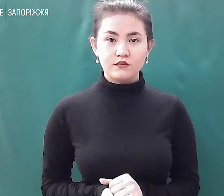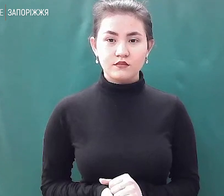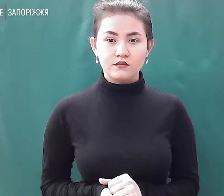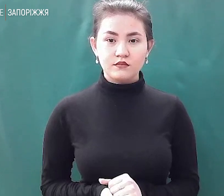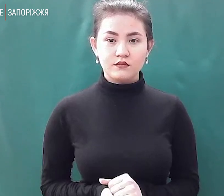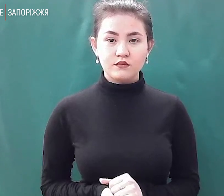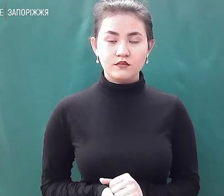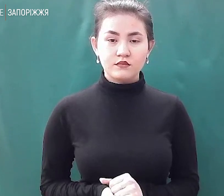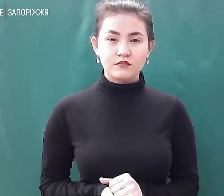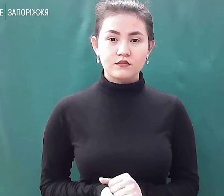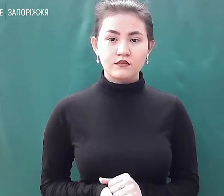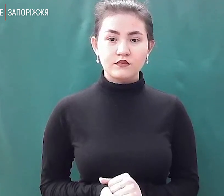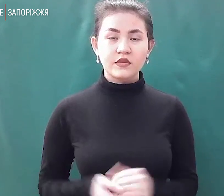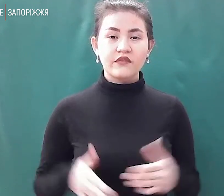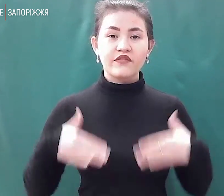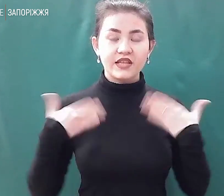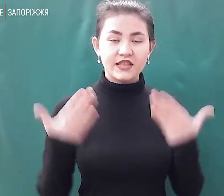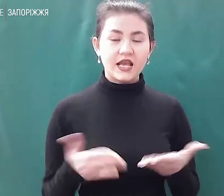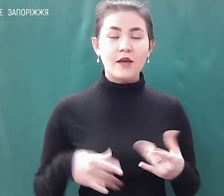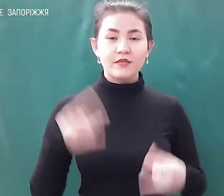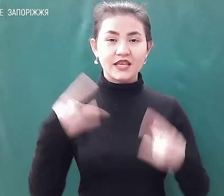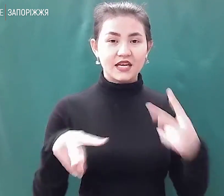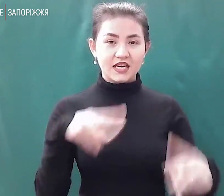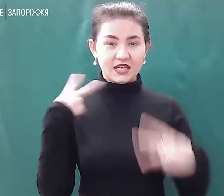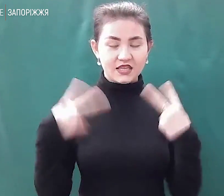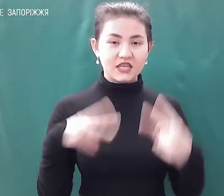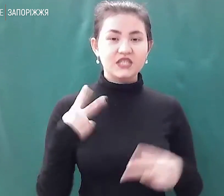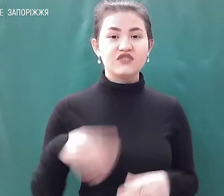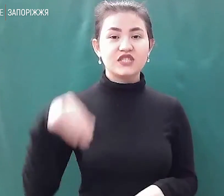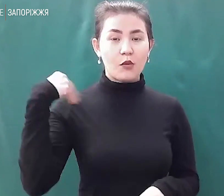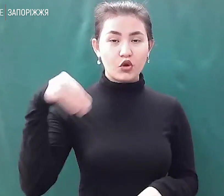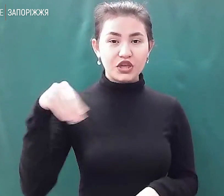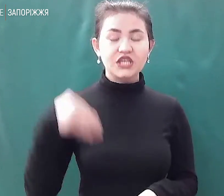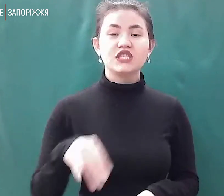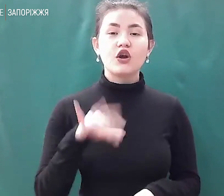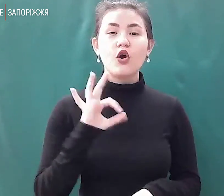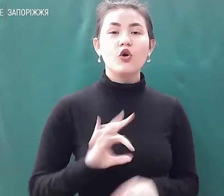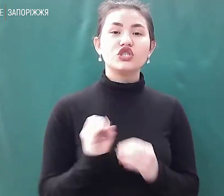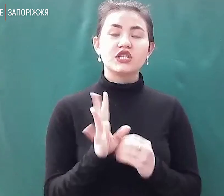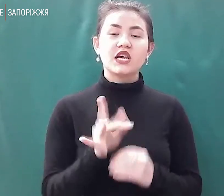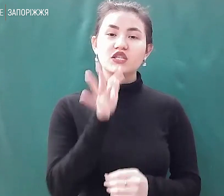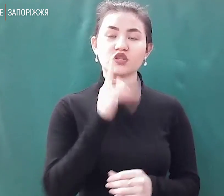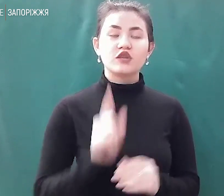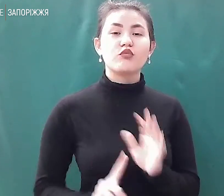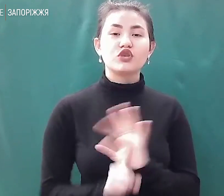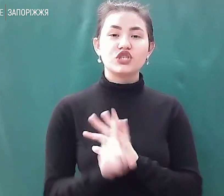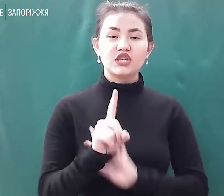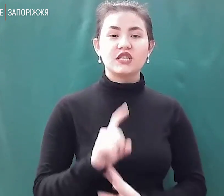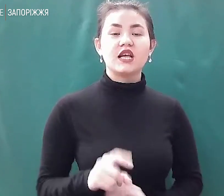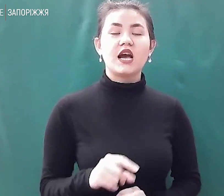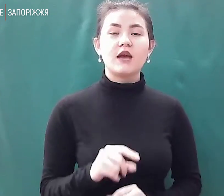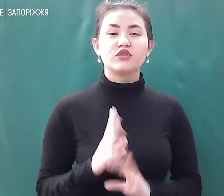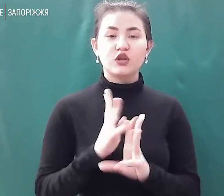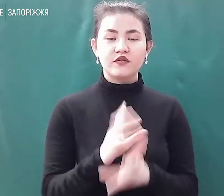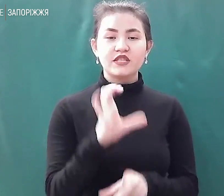Вітаємо телеглядачів Суспільного Запоріжжя. О 14-й годині починаємо черговий спеціальний ефір новин,